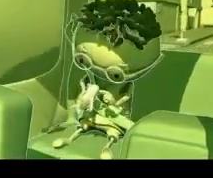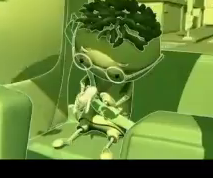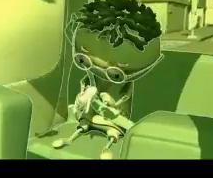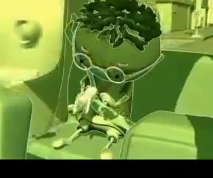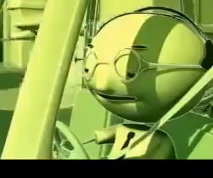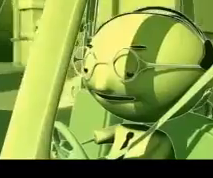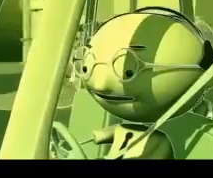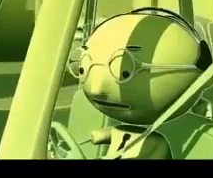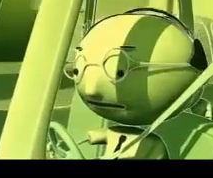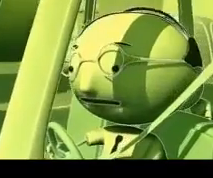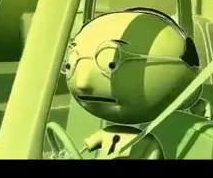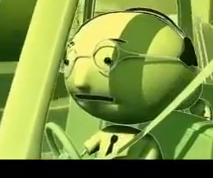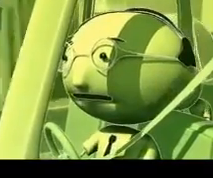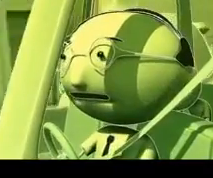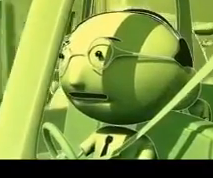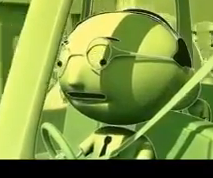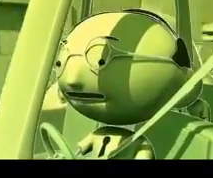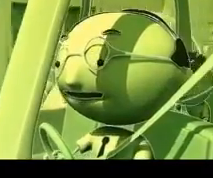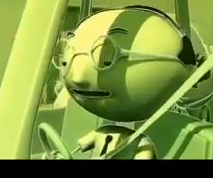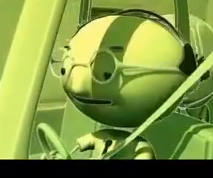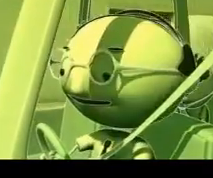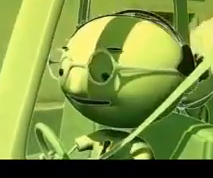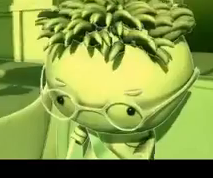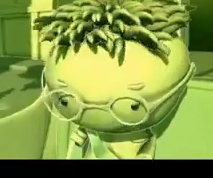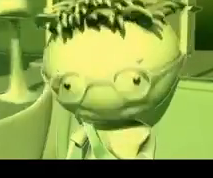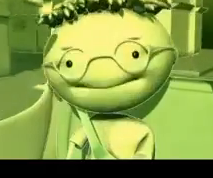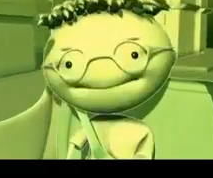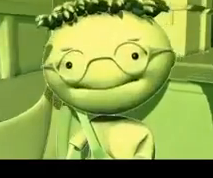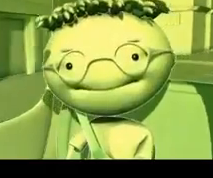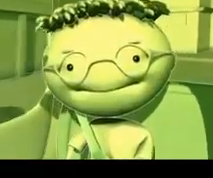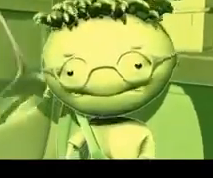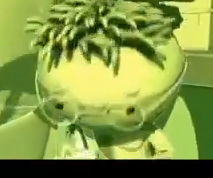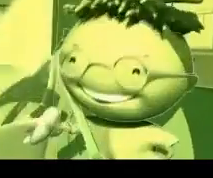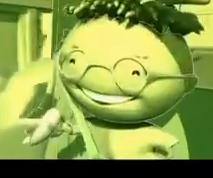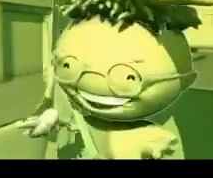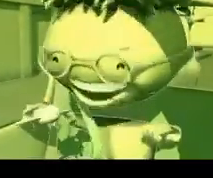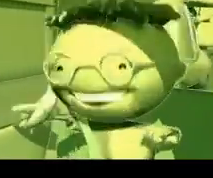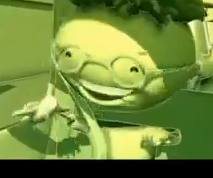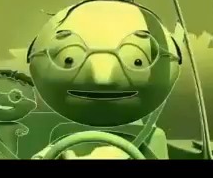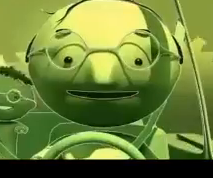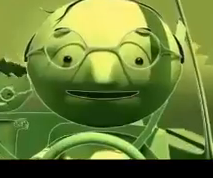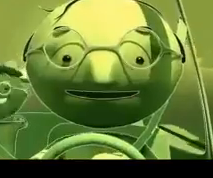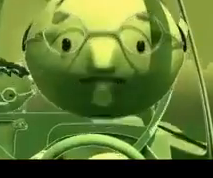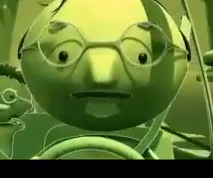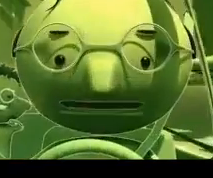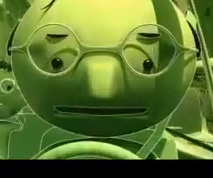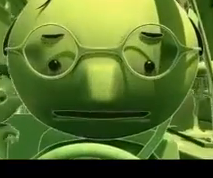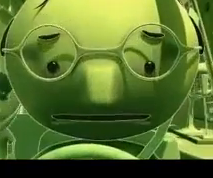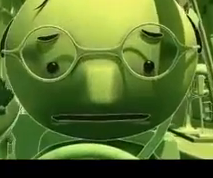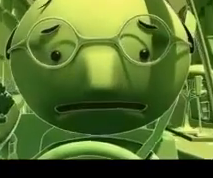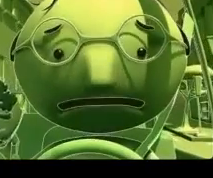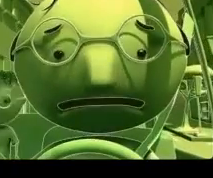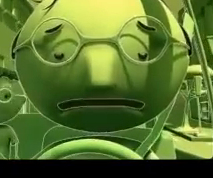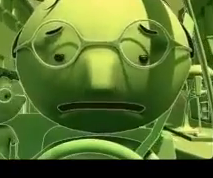es el mejor camino. Todo recto desde su casa y después de la tercera calle a la derecha. Pero aquel